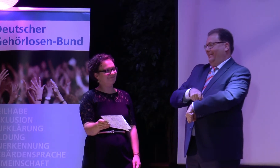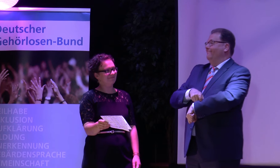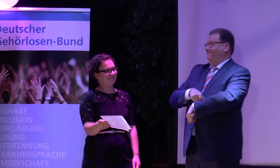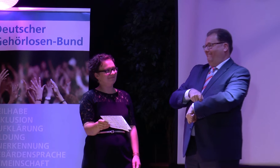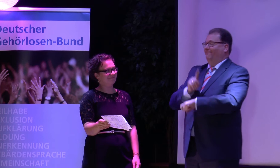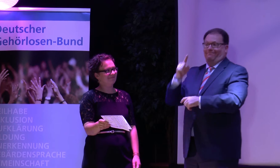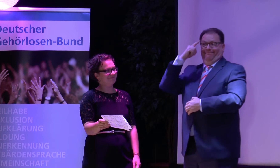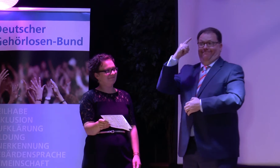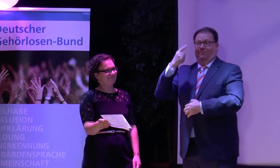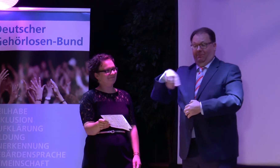auch sehen hat.